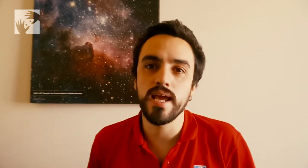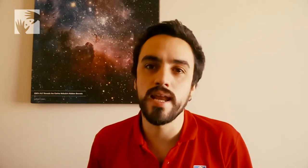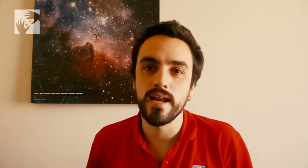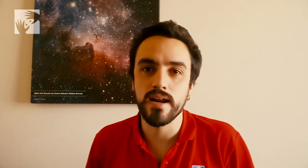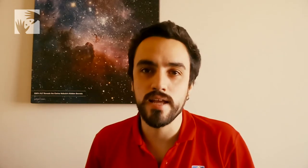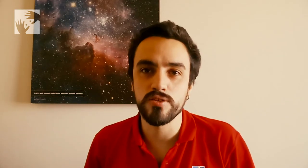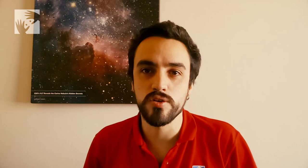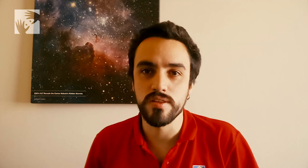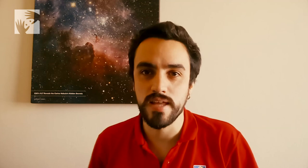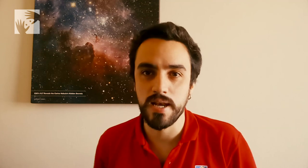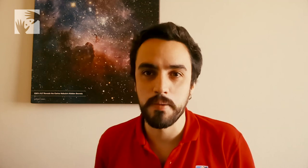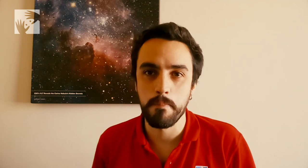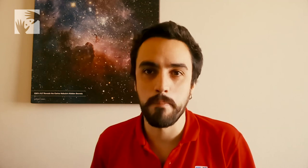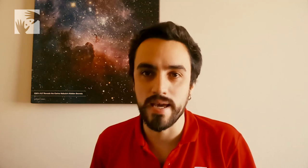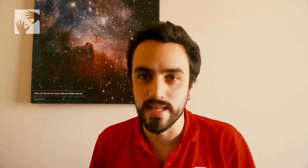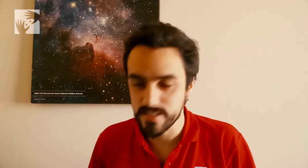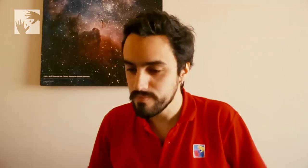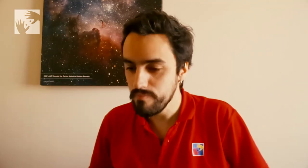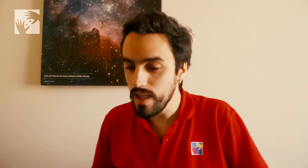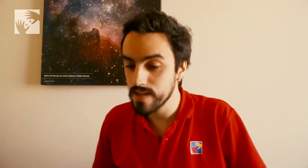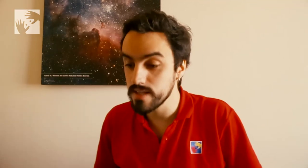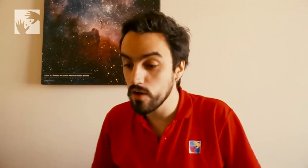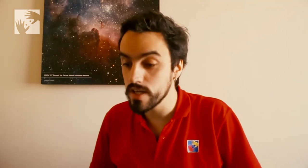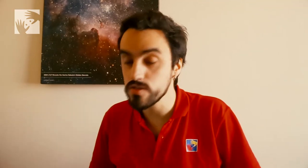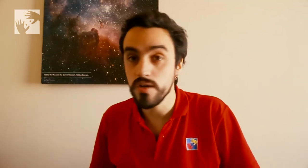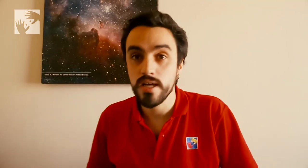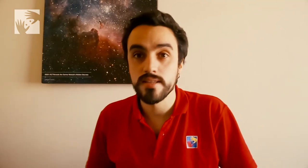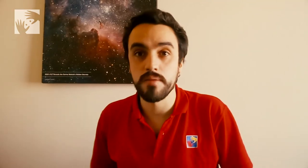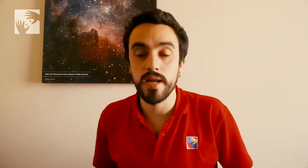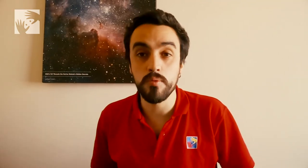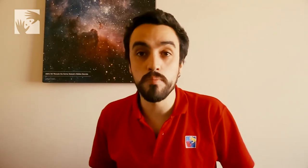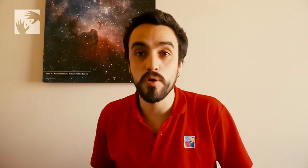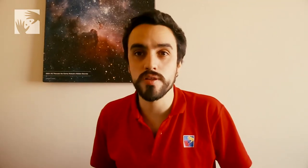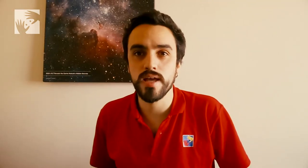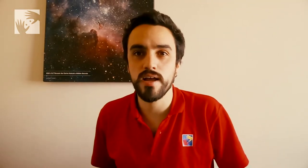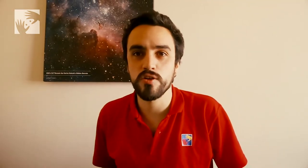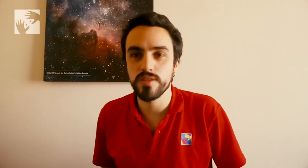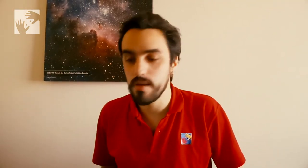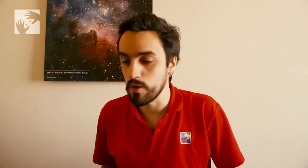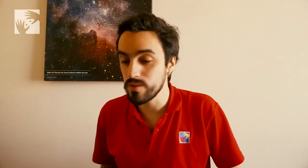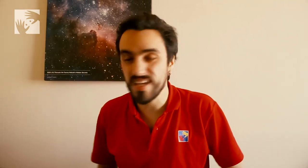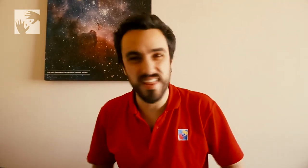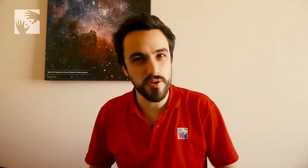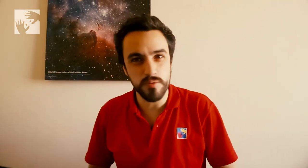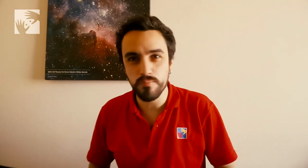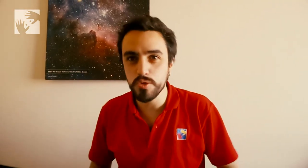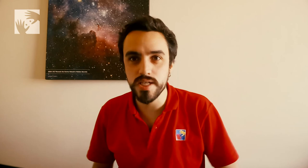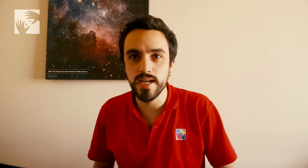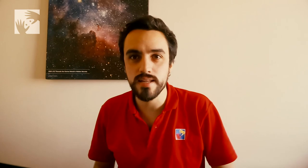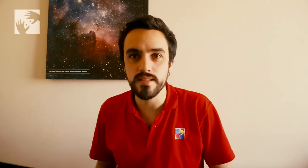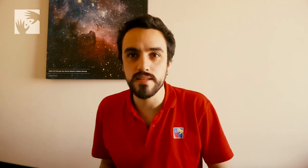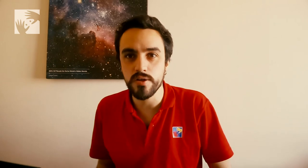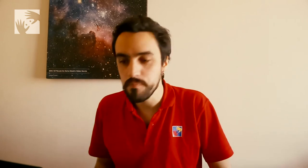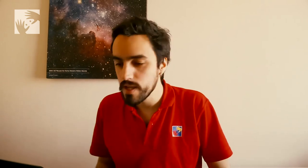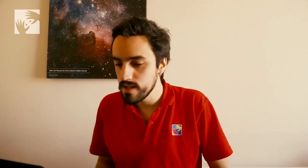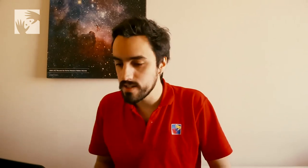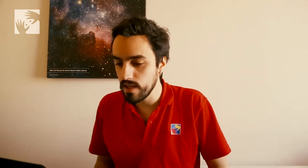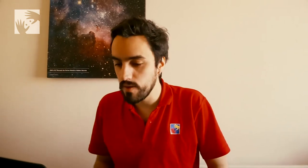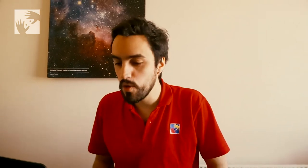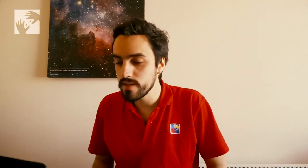en el resto del país. Así que con eso terminamos un poco esta ronda de preguntas. Quedaron muchas en el tintero, así que vamos a